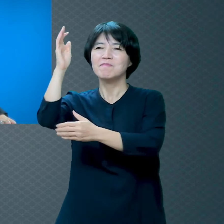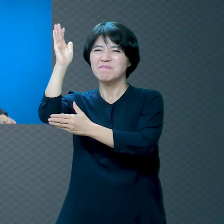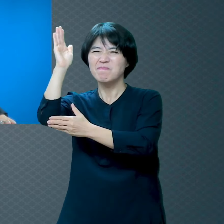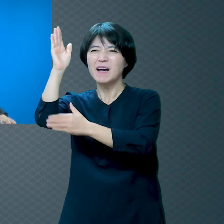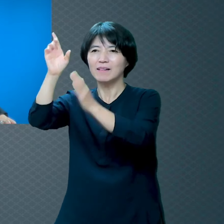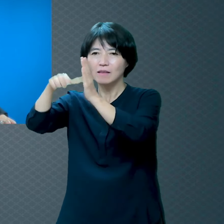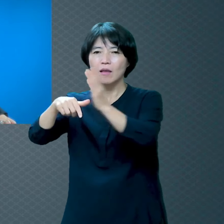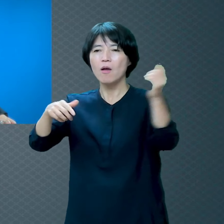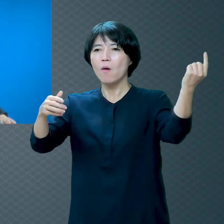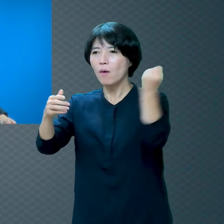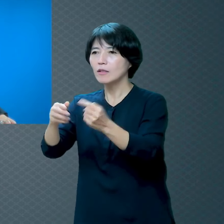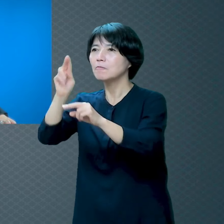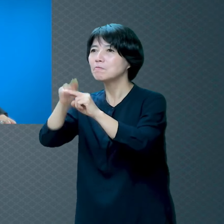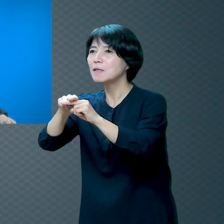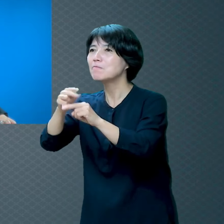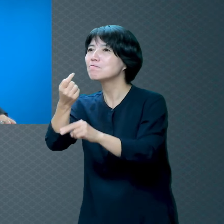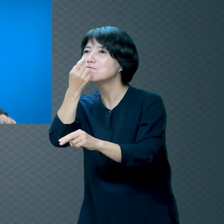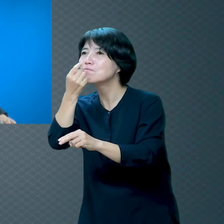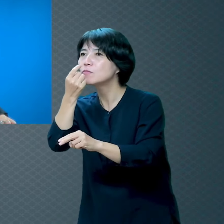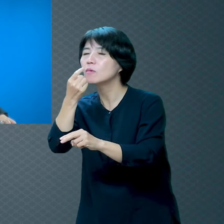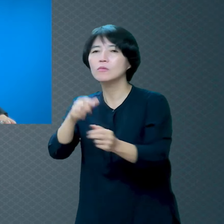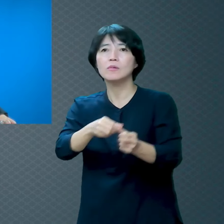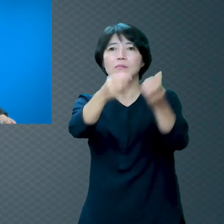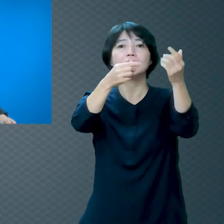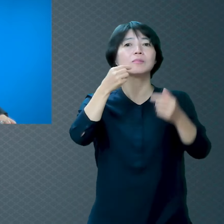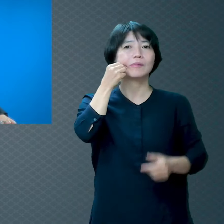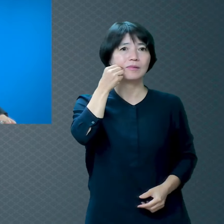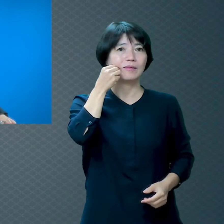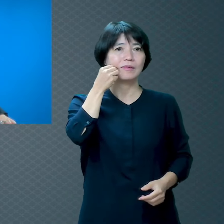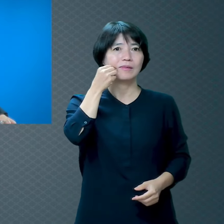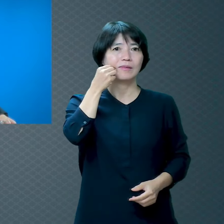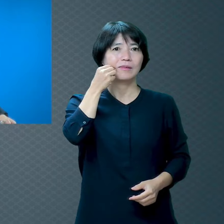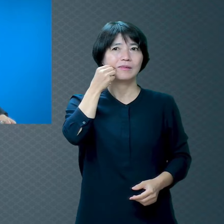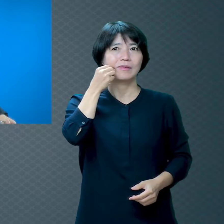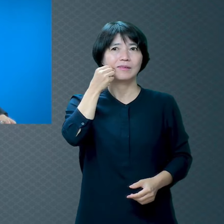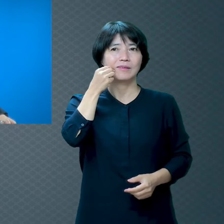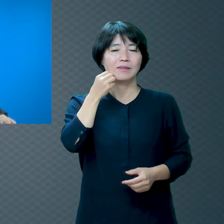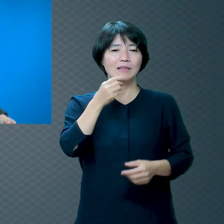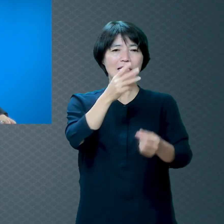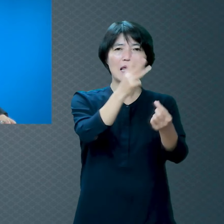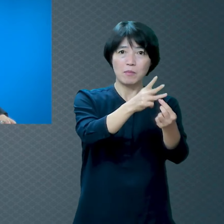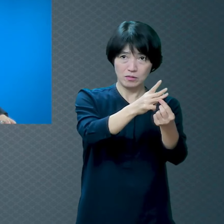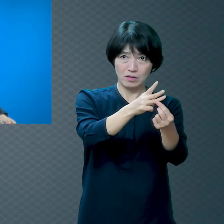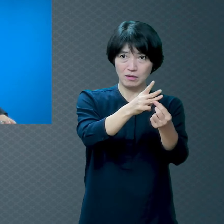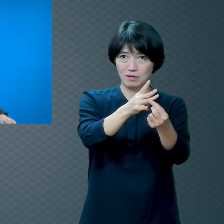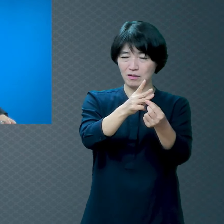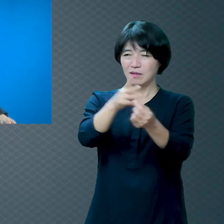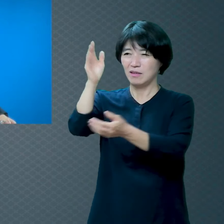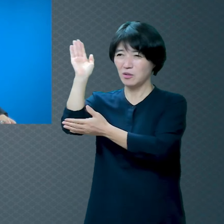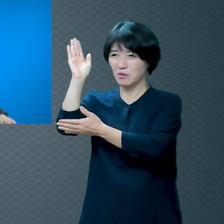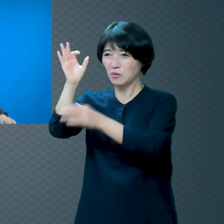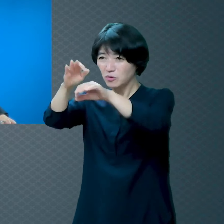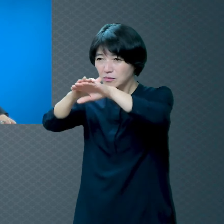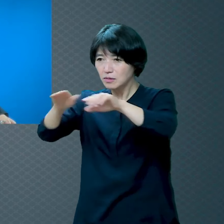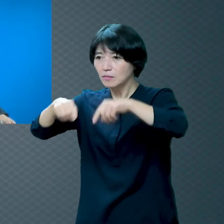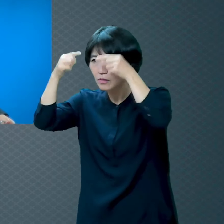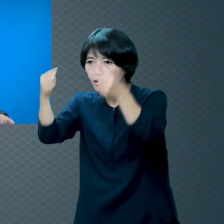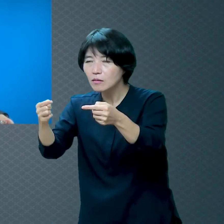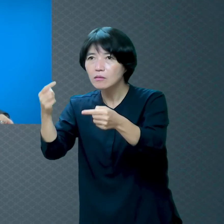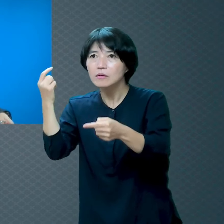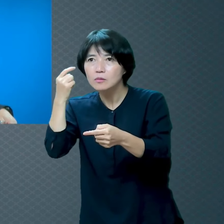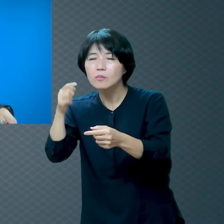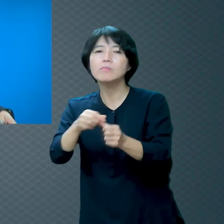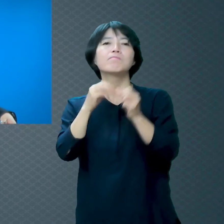고원 못 받으셨죠 마음이 없었으니까 그러다가 세 번째 말씀을 듣고 구원을 받으셨는데 저희